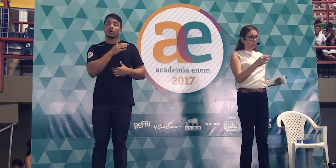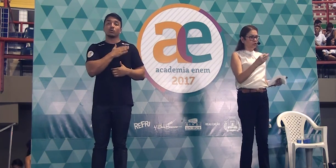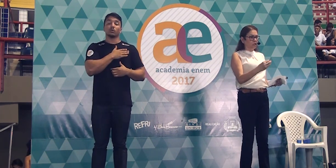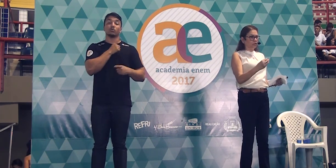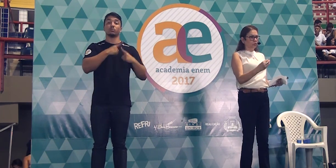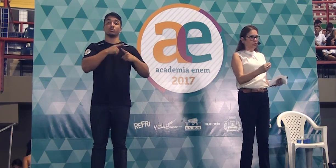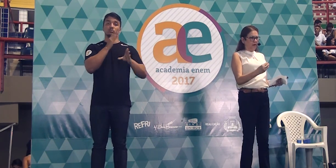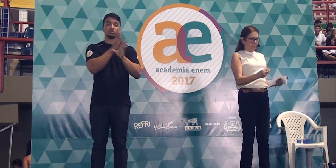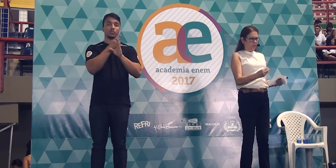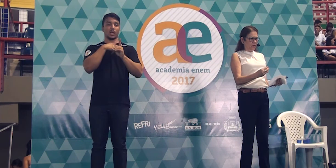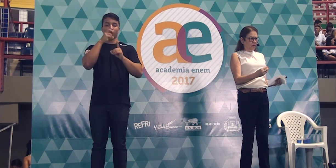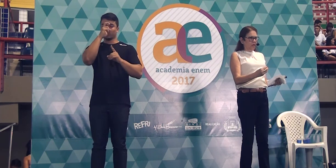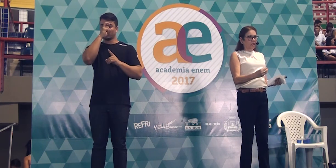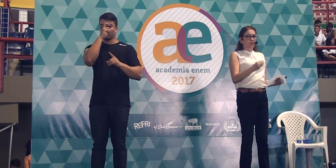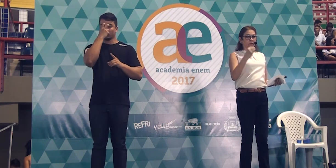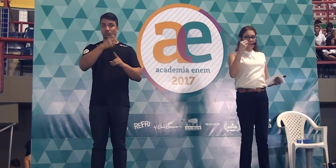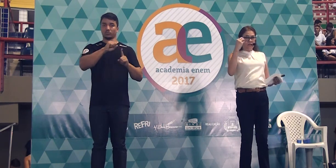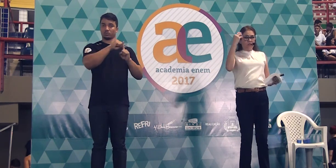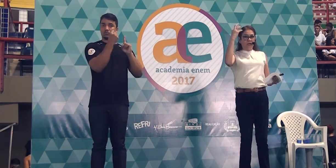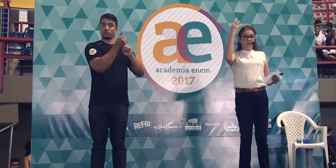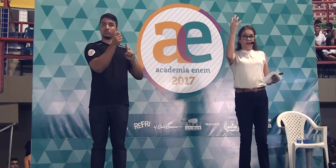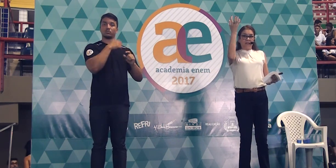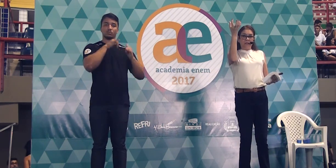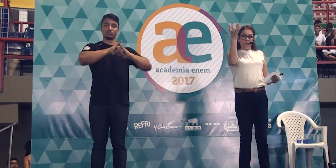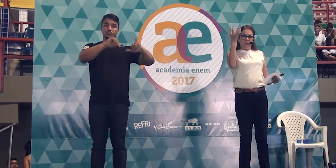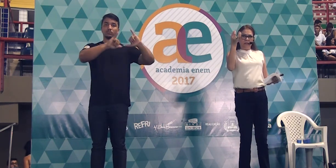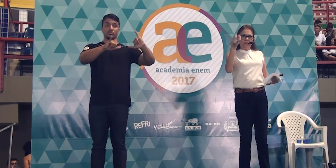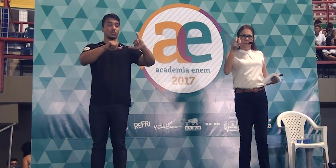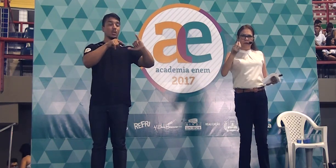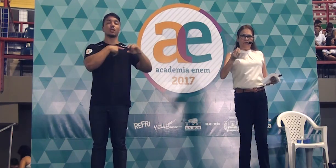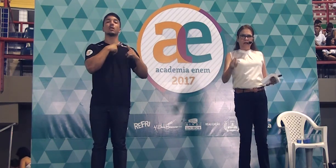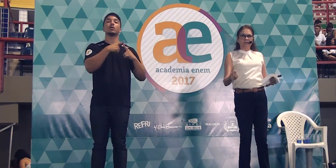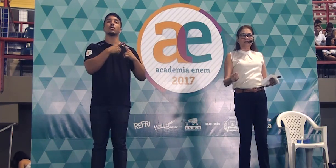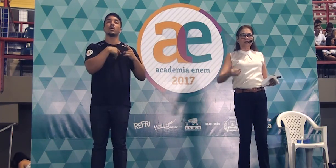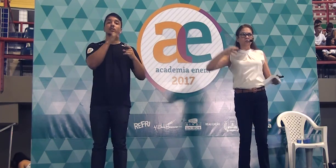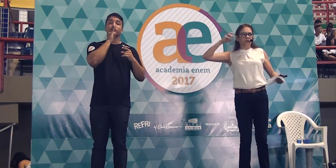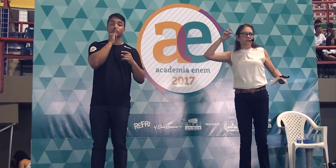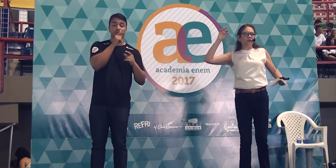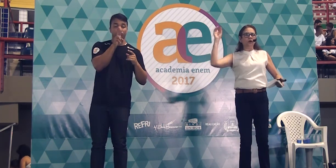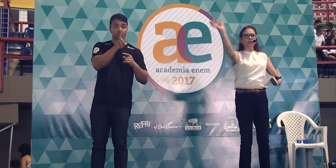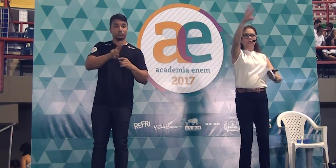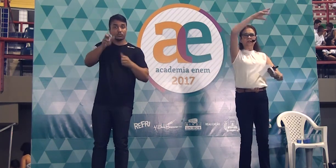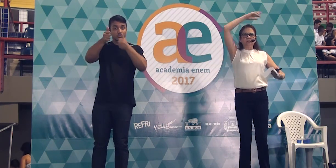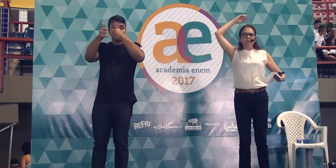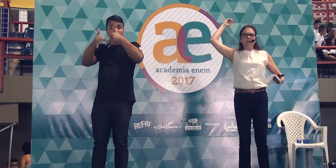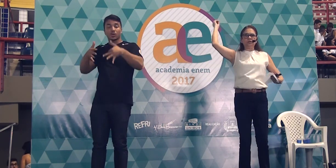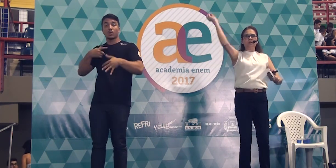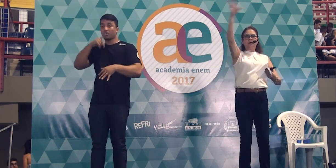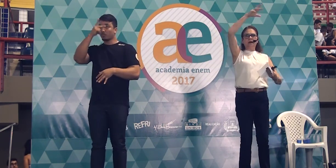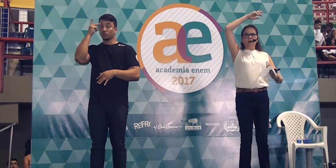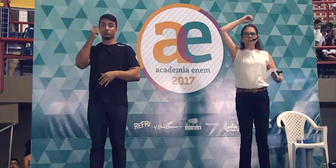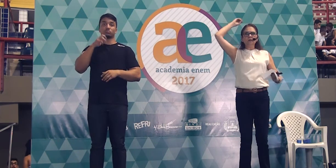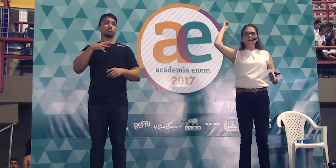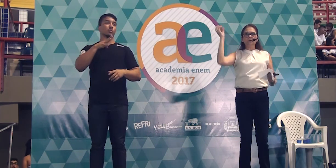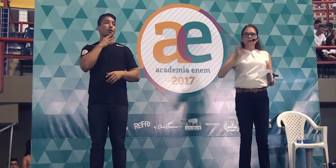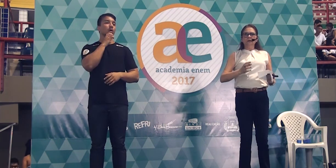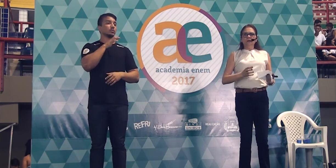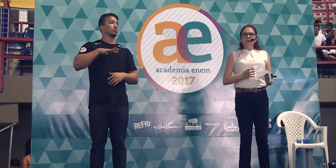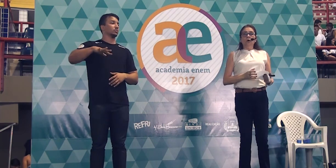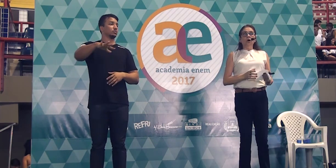repertório sociocultural e você está fazendo uma exemplificação que foi de conhecimento geral.